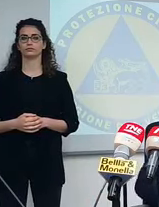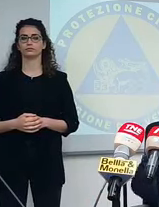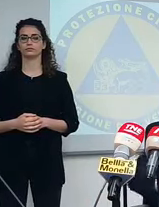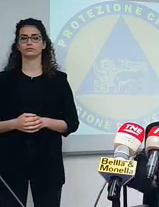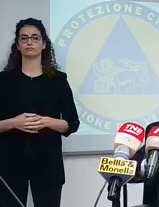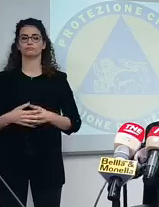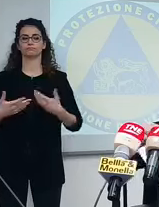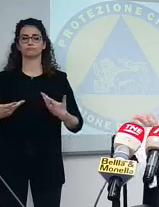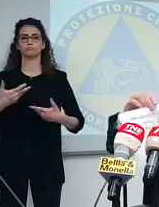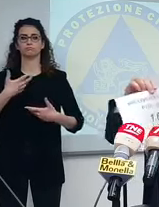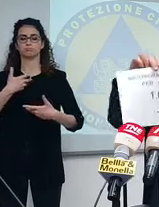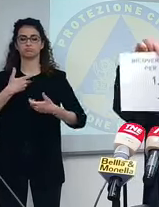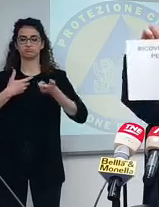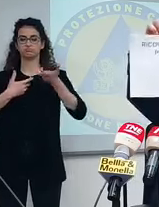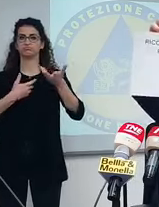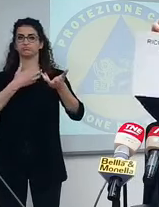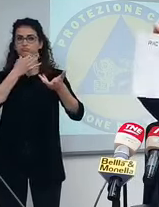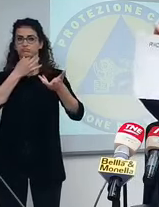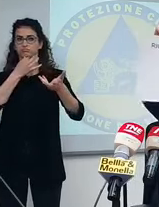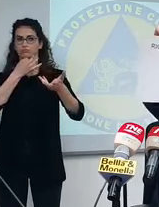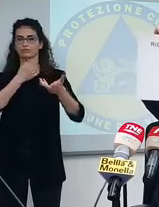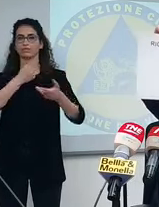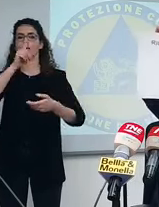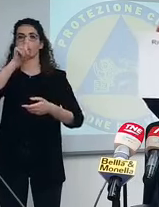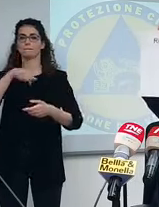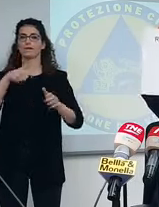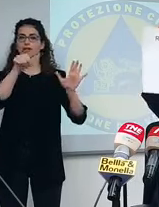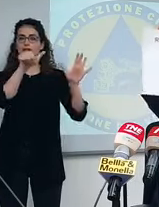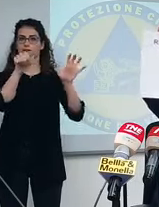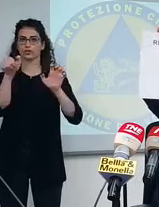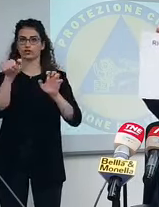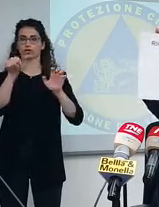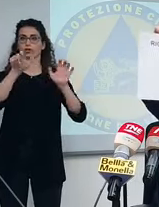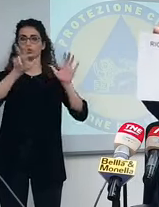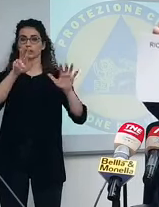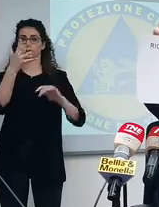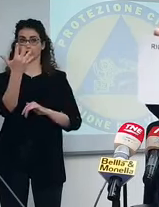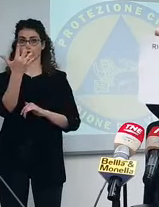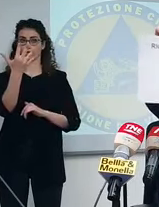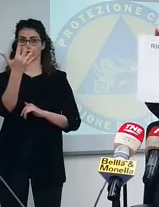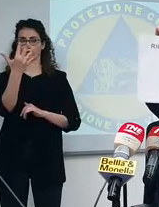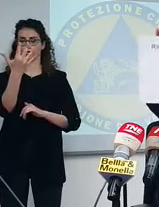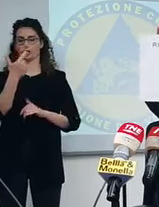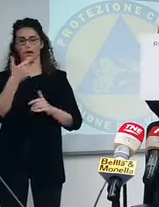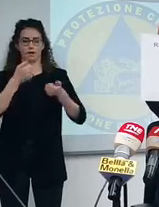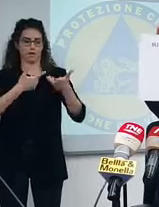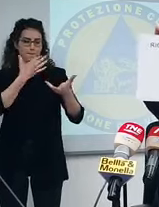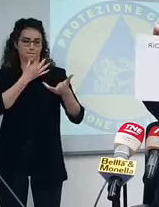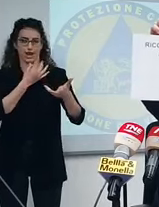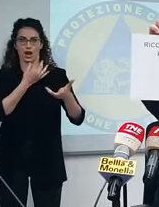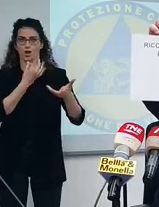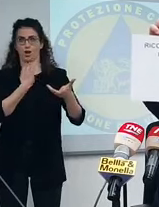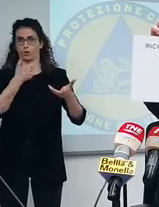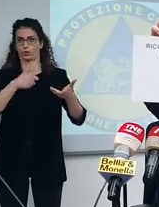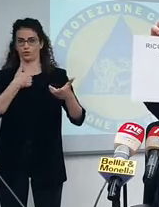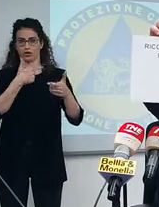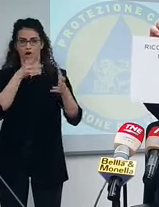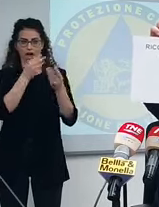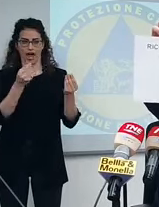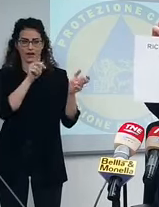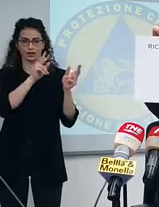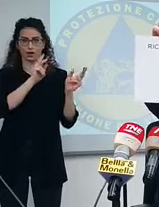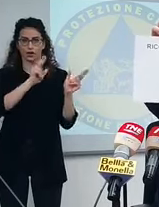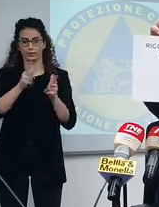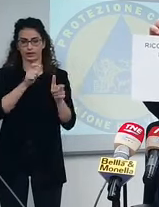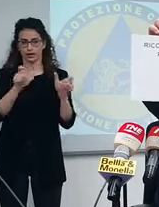ecco qui ancora un bel dato, 1.685, non è che sia un bel dato 1.685 persone in ospedale,